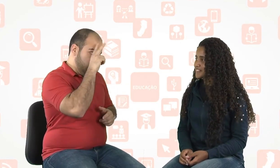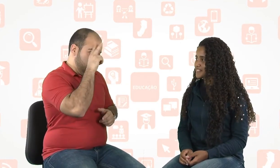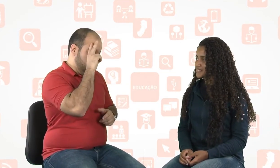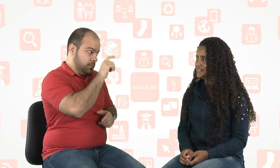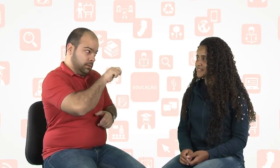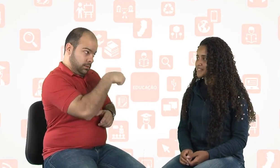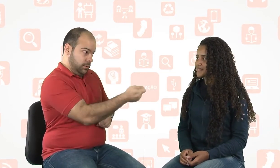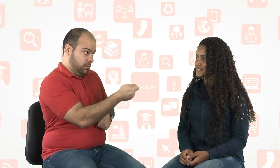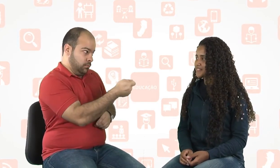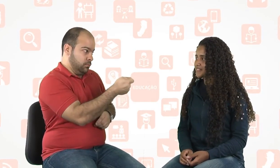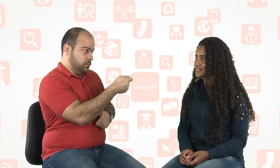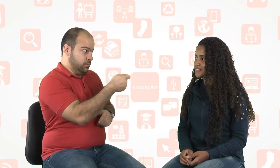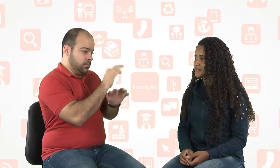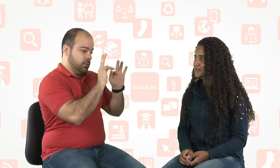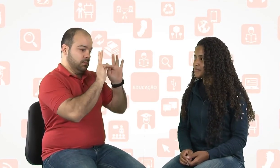Então, você lembra do sinal de família.